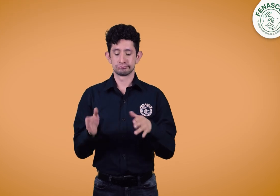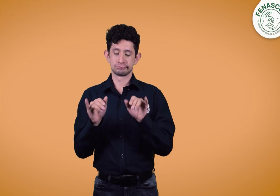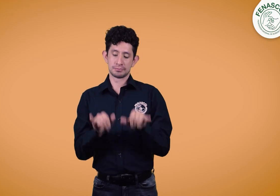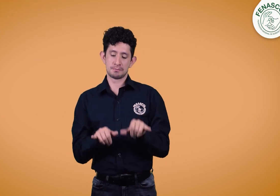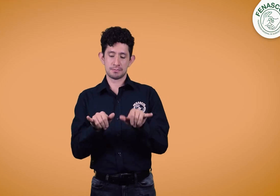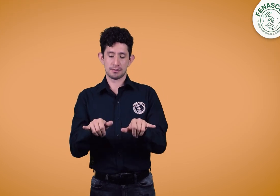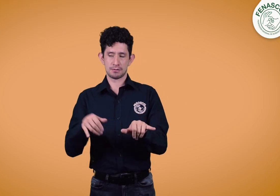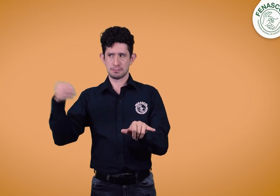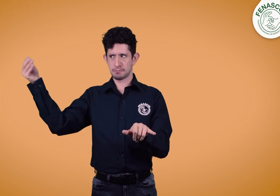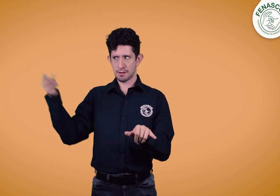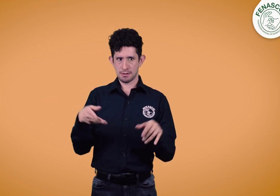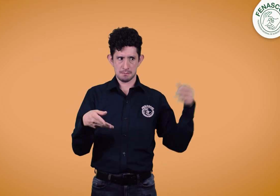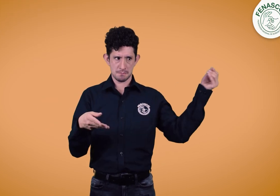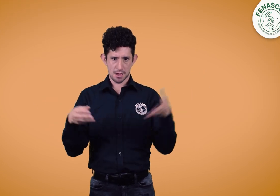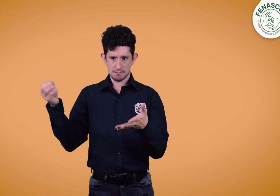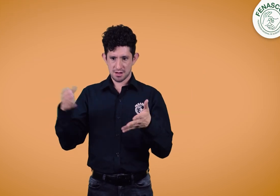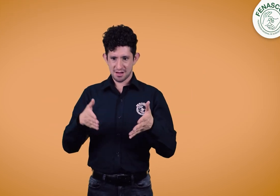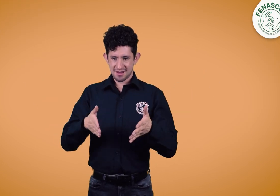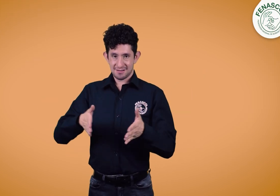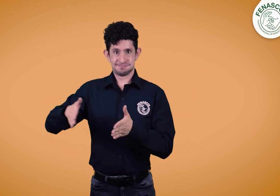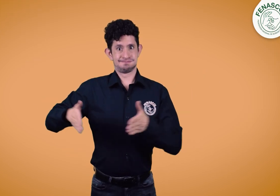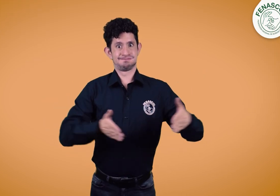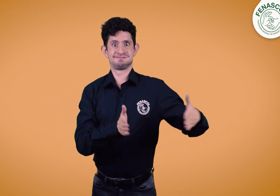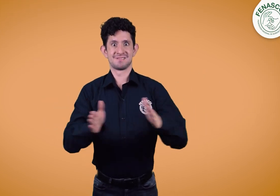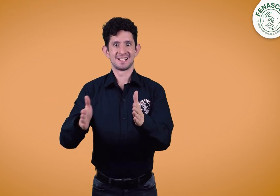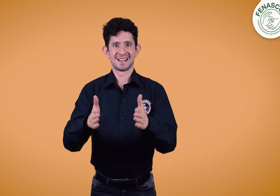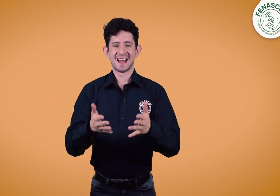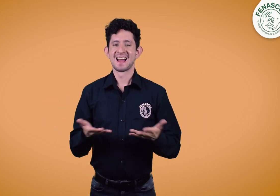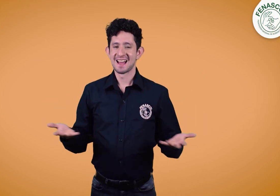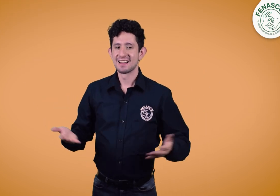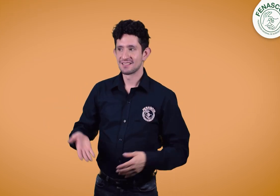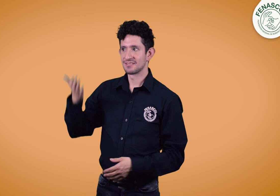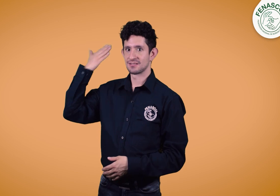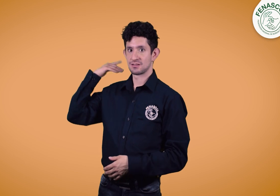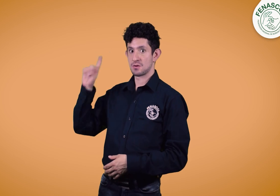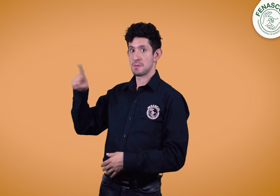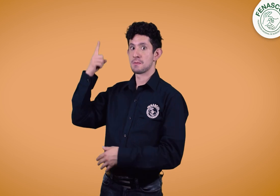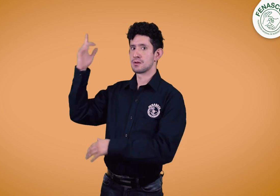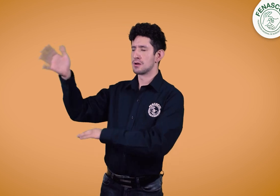Continuamos con el ciclo de charlas virtuales, Transformando Caminos.